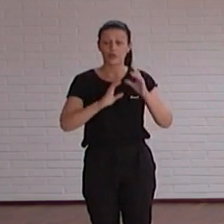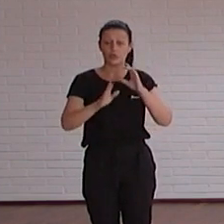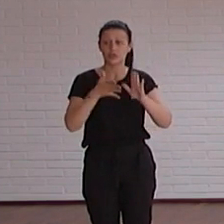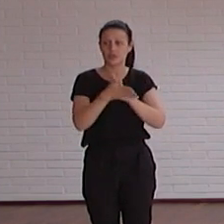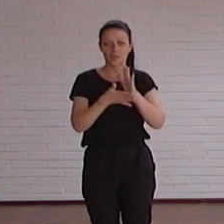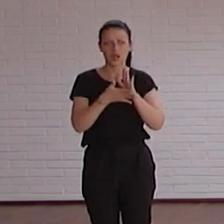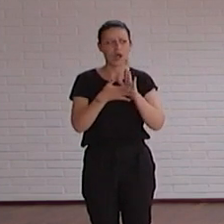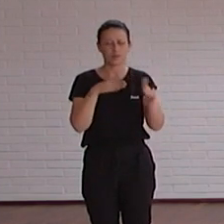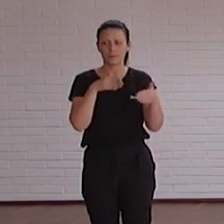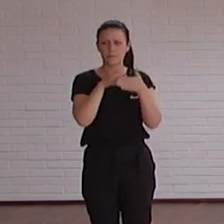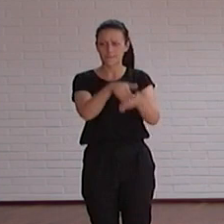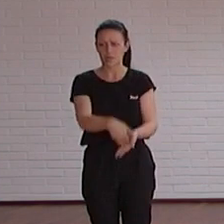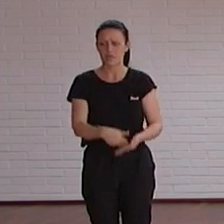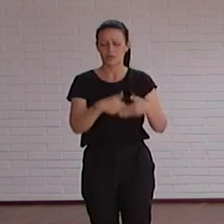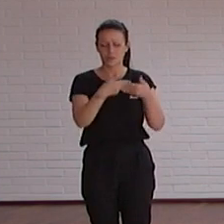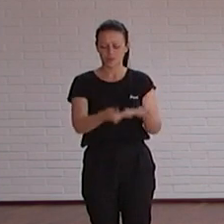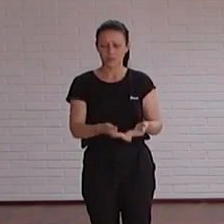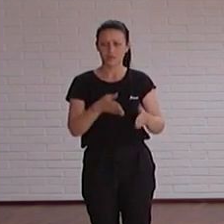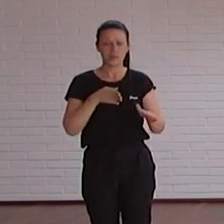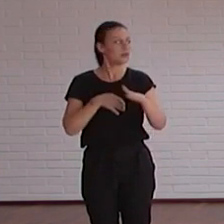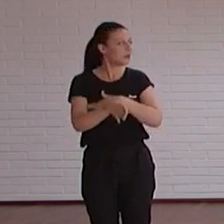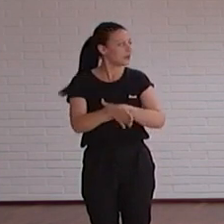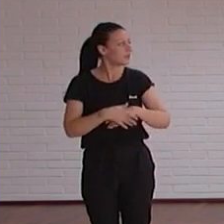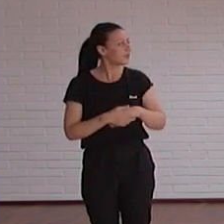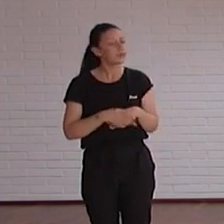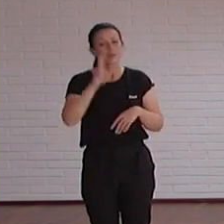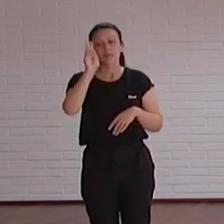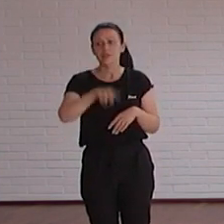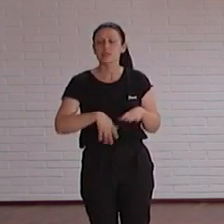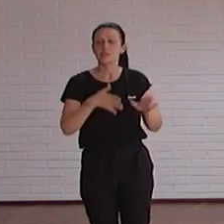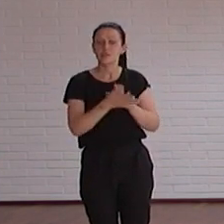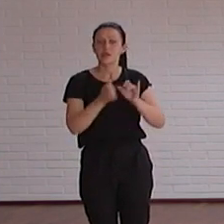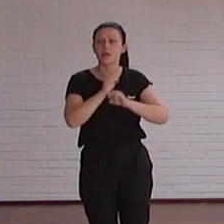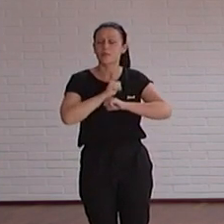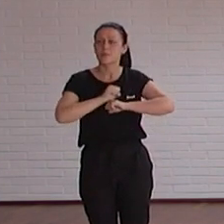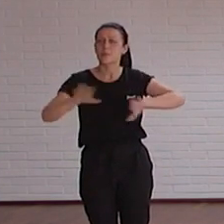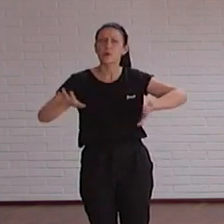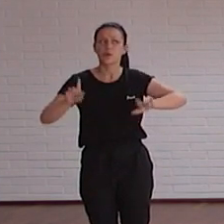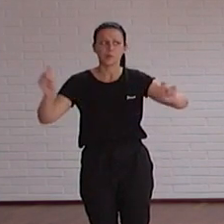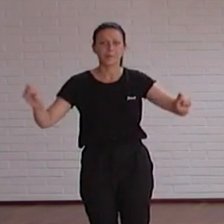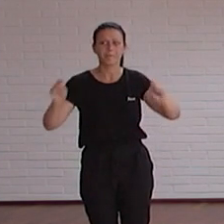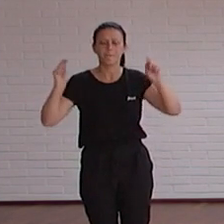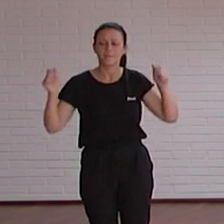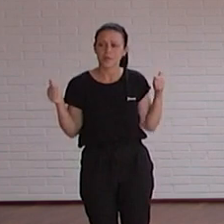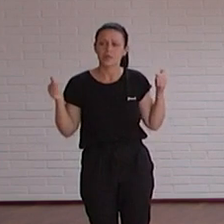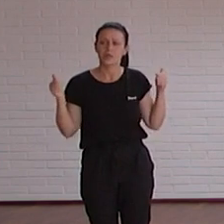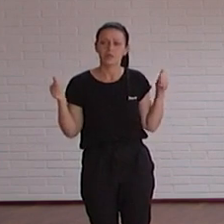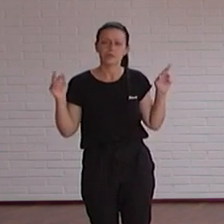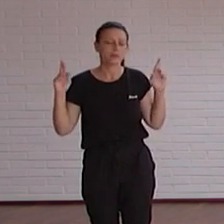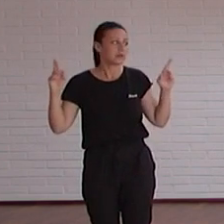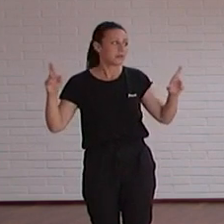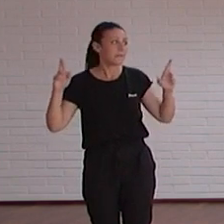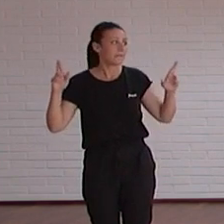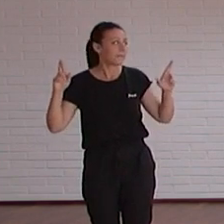superado todo esto y pues todas esas notas de prensa también claro que no pues llegan a los medios y pues esperemos que